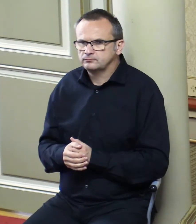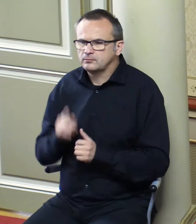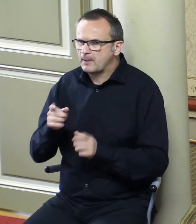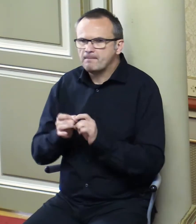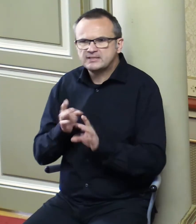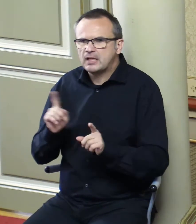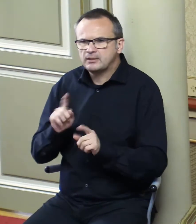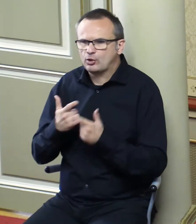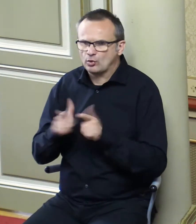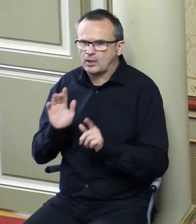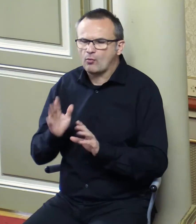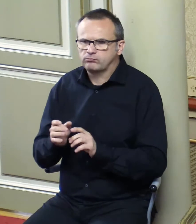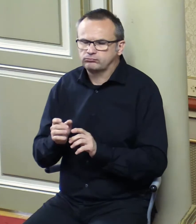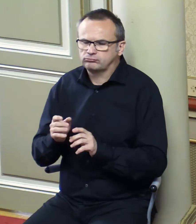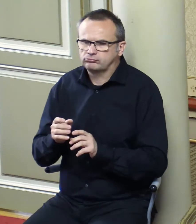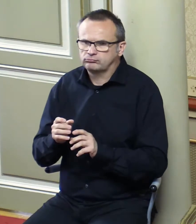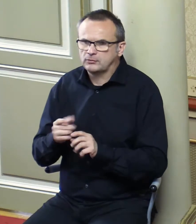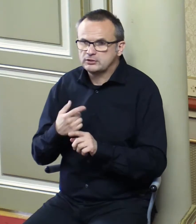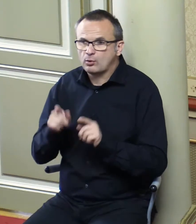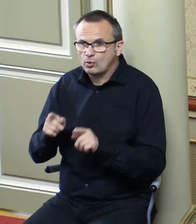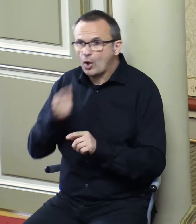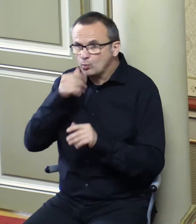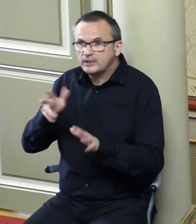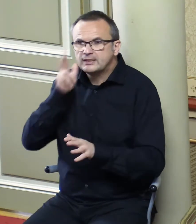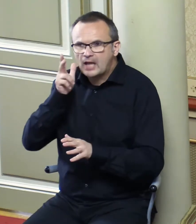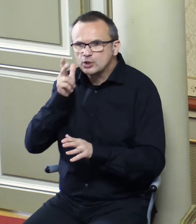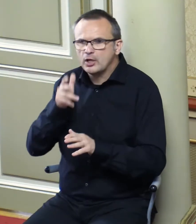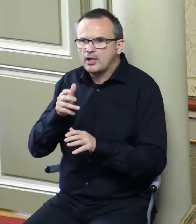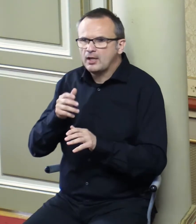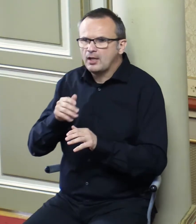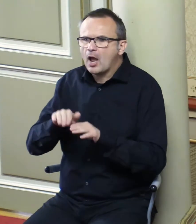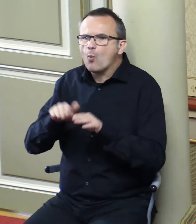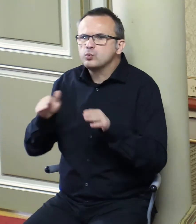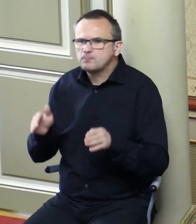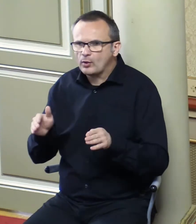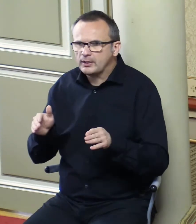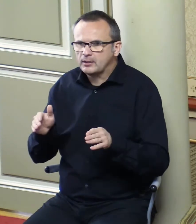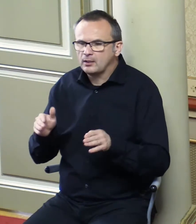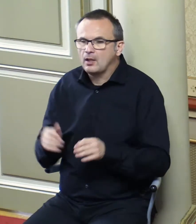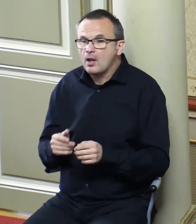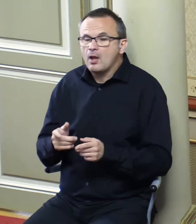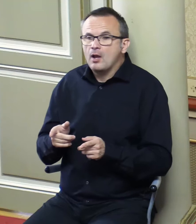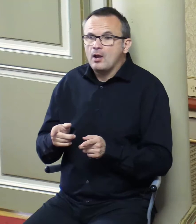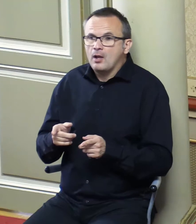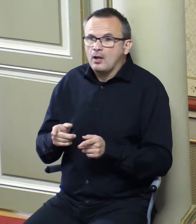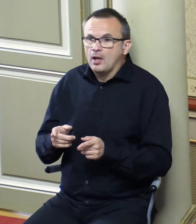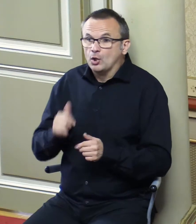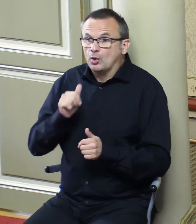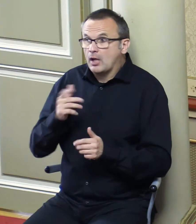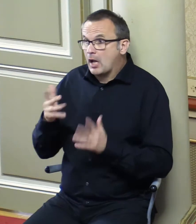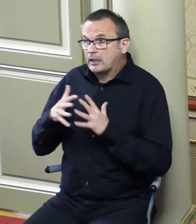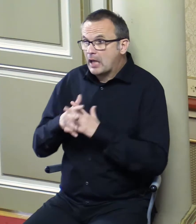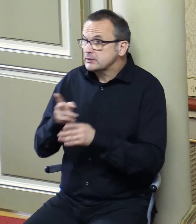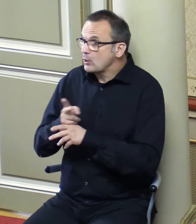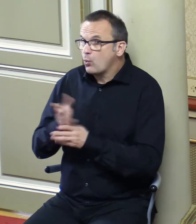dopuštena zakonom, i traže uspornike. Konkretno možemo izaći na teren, gradski ured sutra da vidi